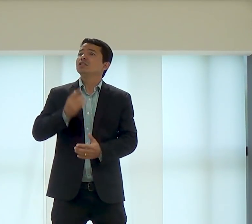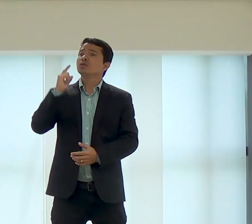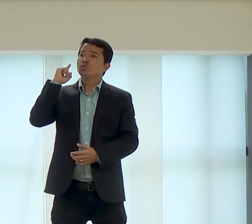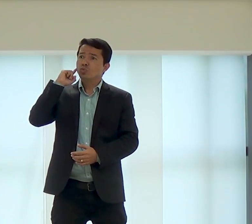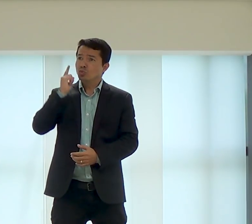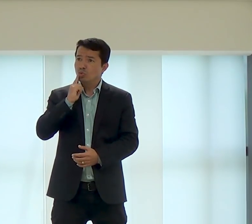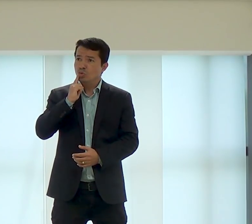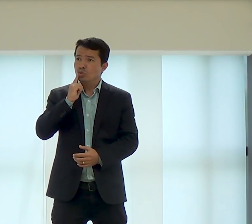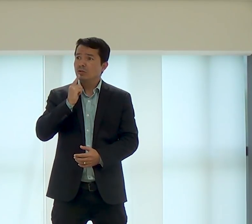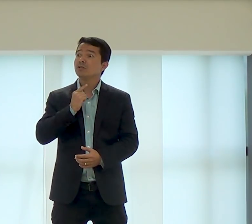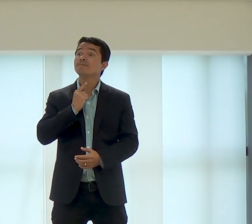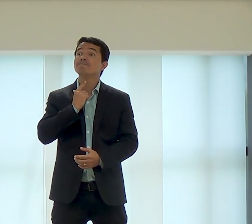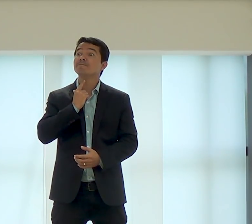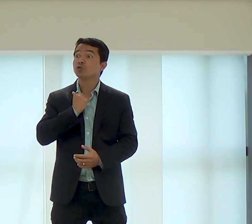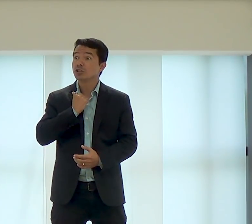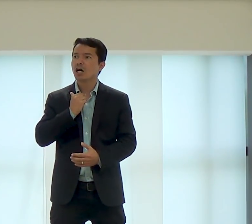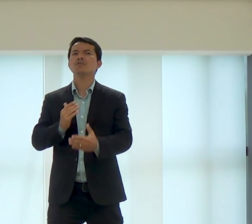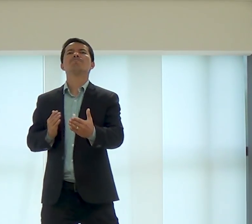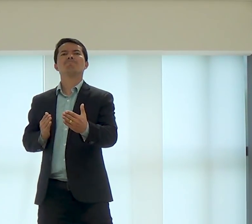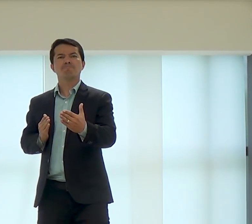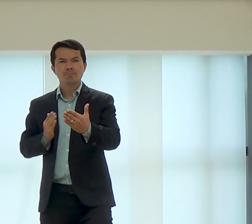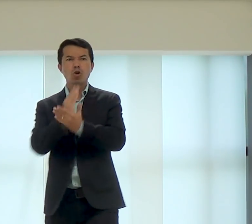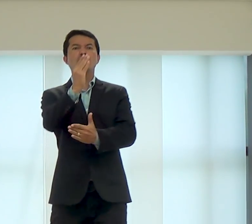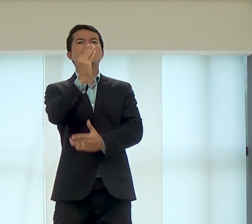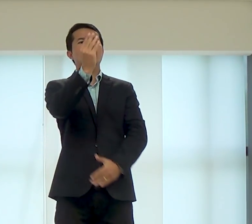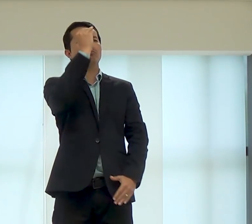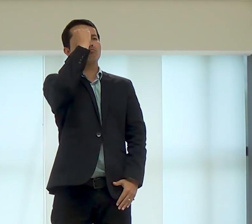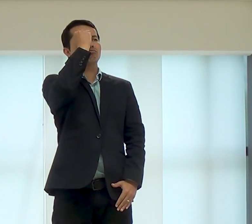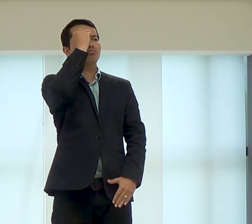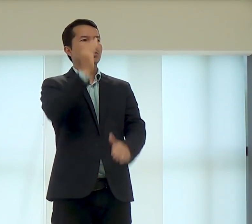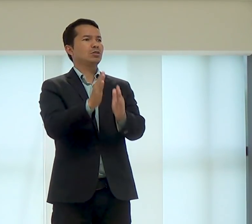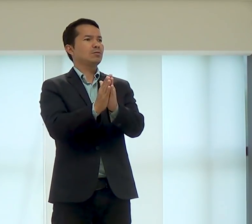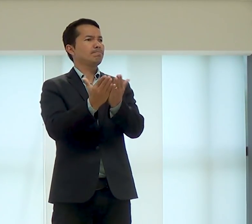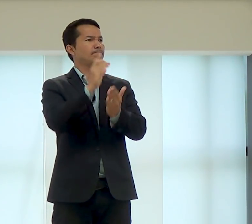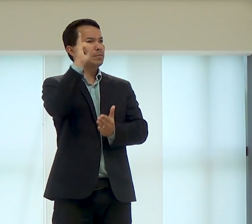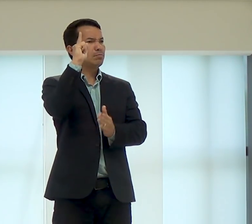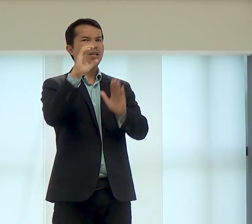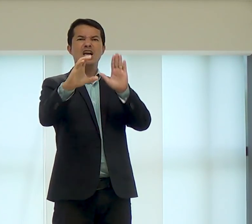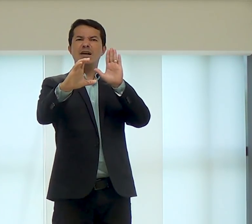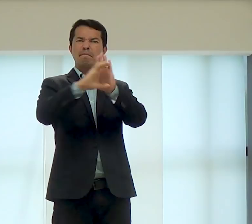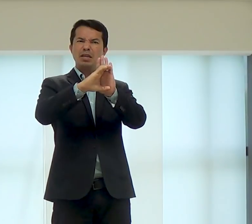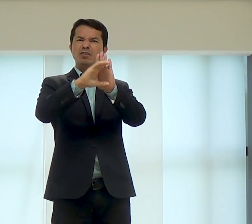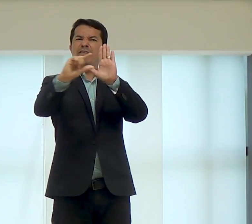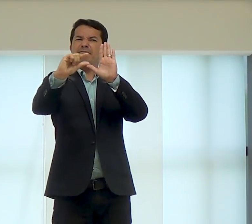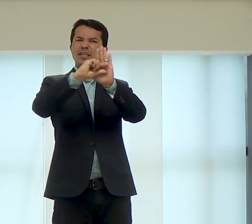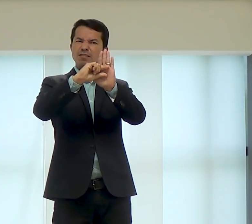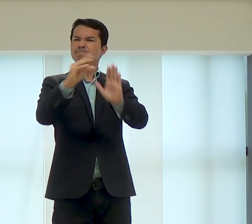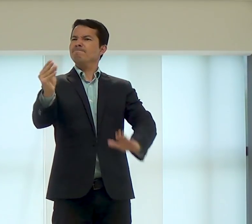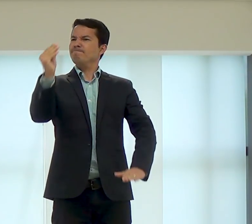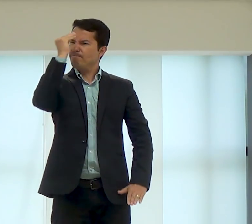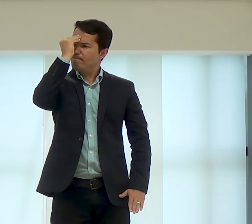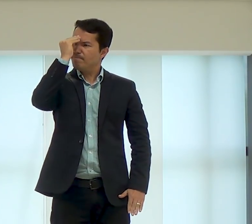mas eu acredito sim, se o surdo tiver vontade, ele consegue aprender,